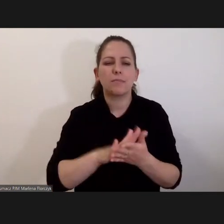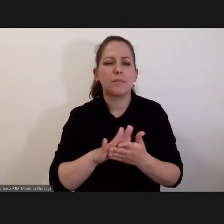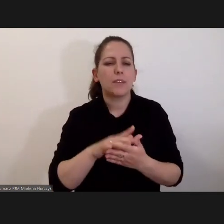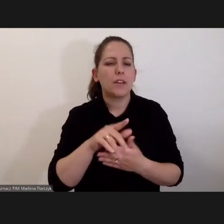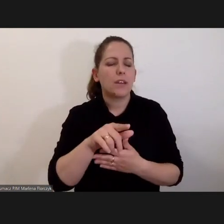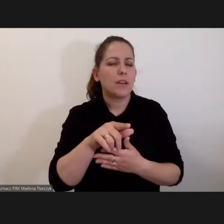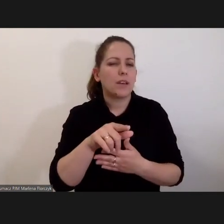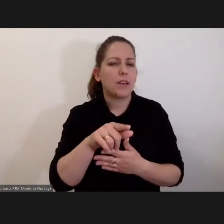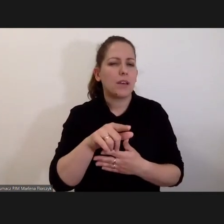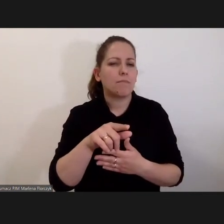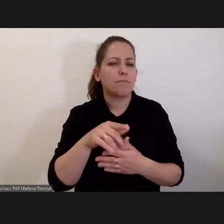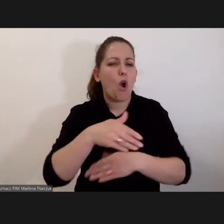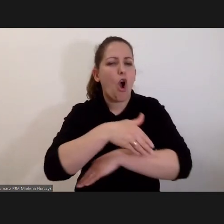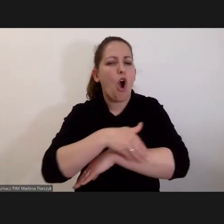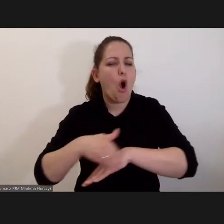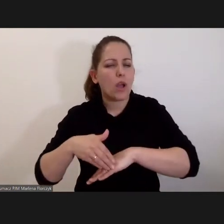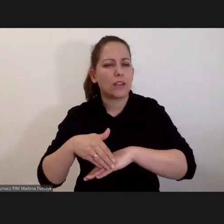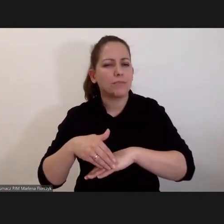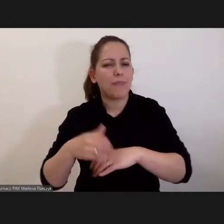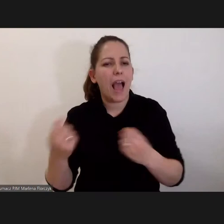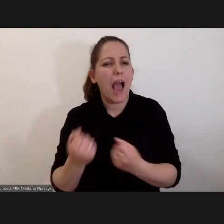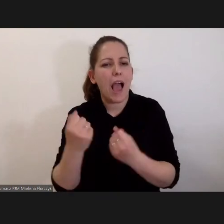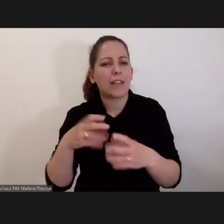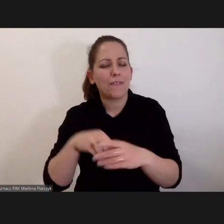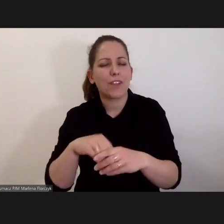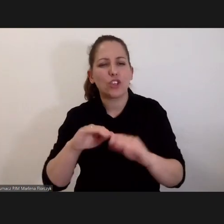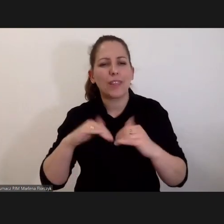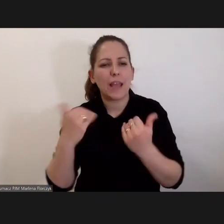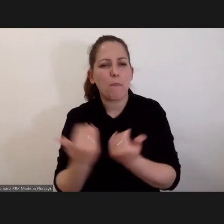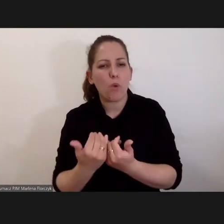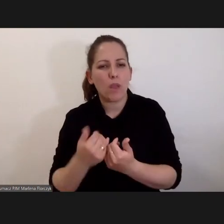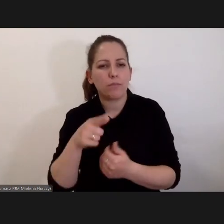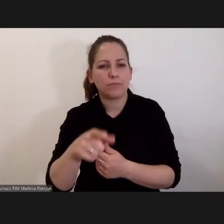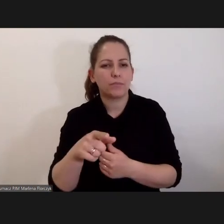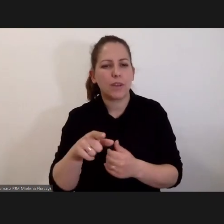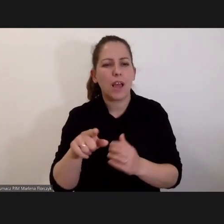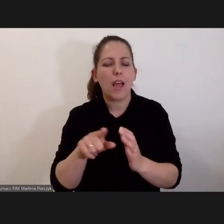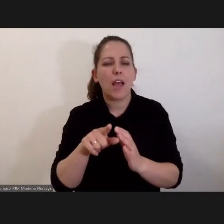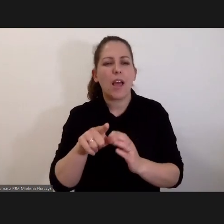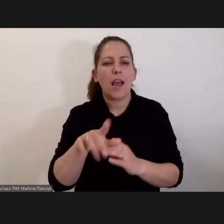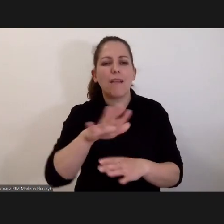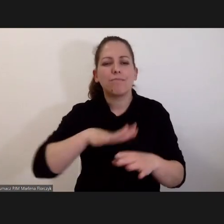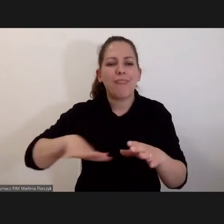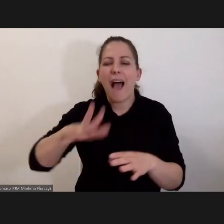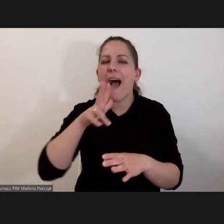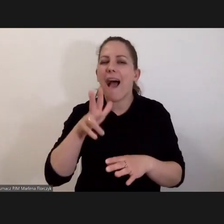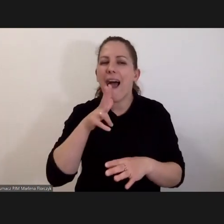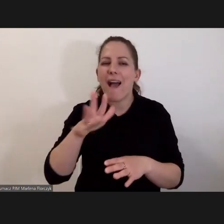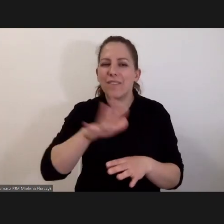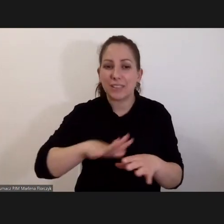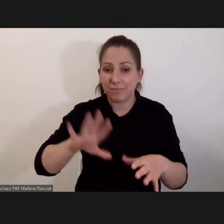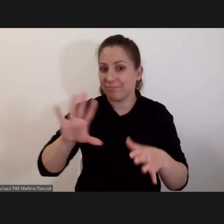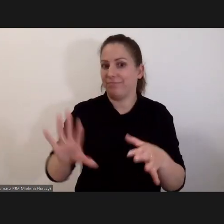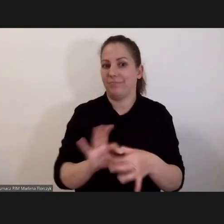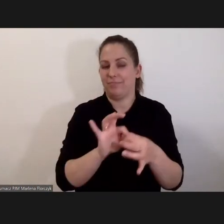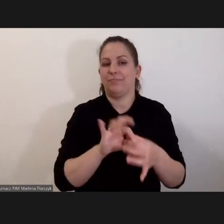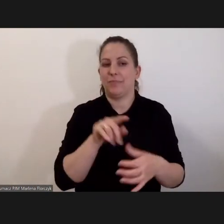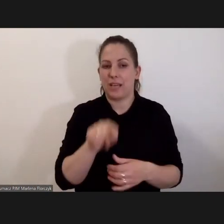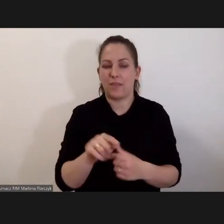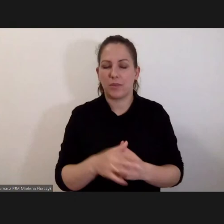ograniczenia aktywności Trybunału do kontynentu afrykańskiego, bo to się wiąże z problematyką zakresu jurysdykcji.